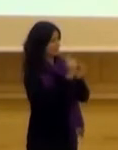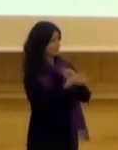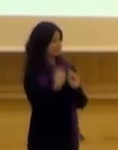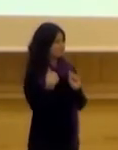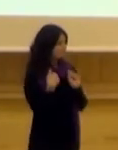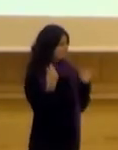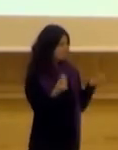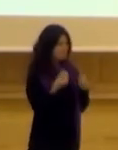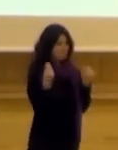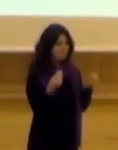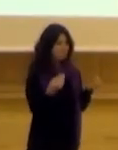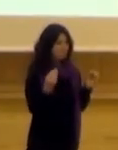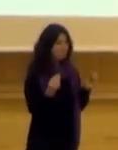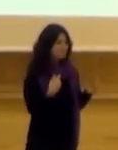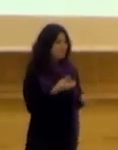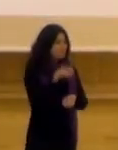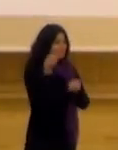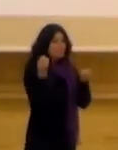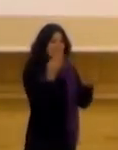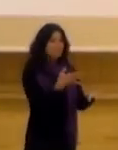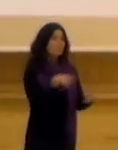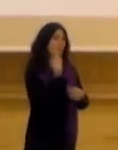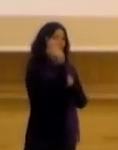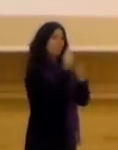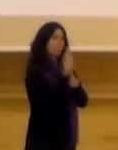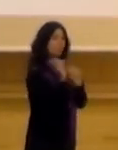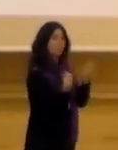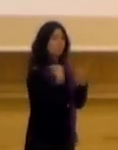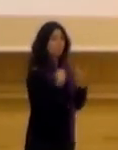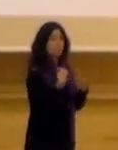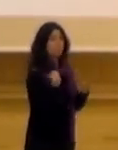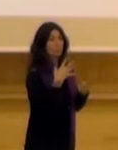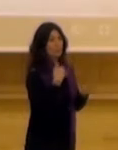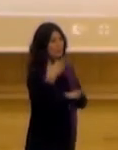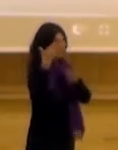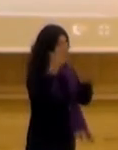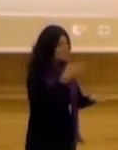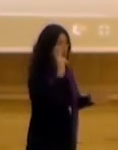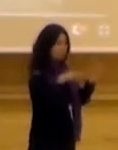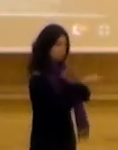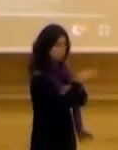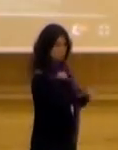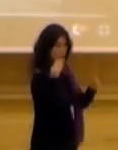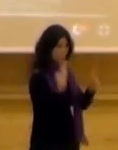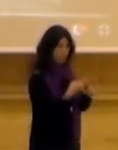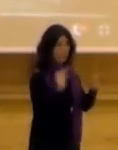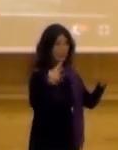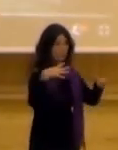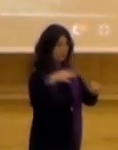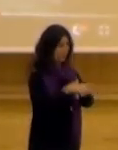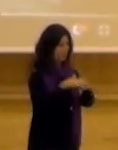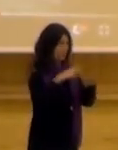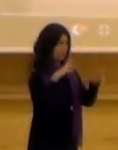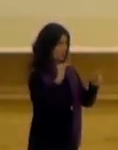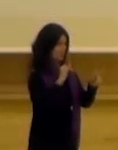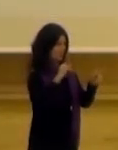Y bueno, creo que les he contado, quedo abierta por las preguntas o consultas que quieran hacer, y los invito a visitar la web, las redes digitales que